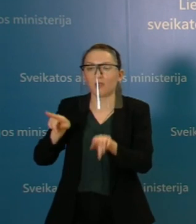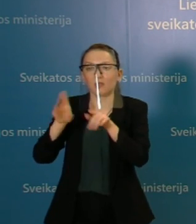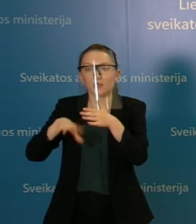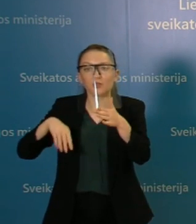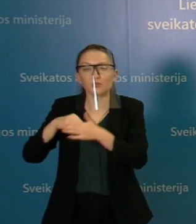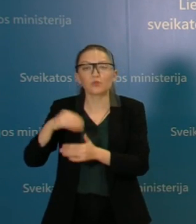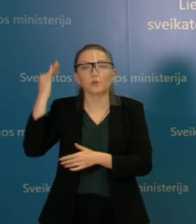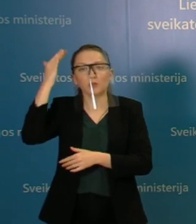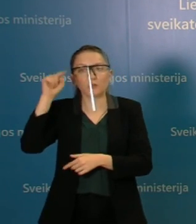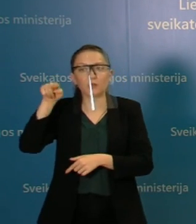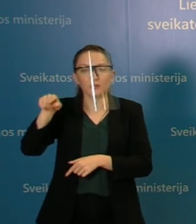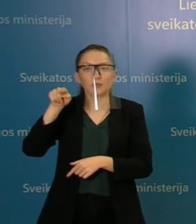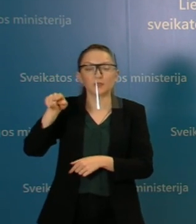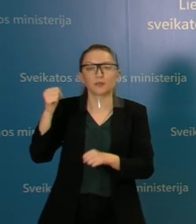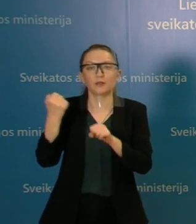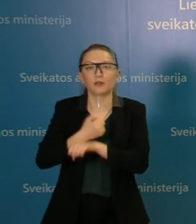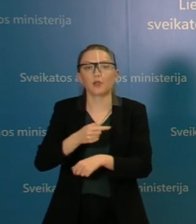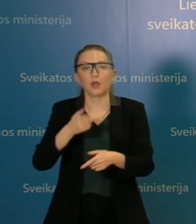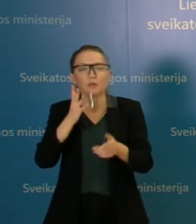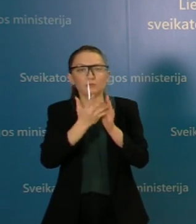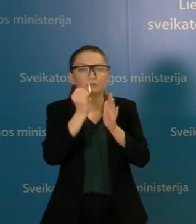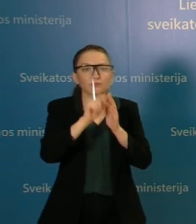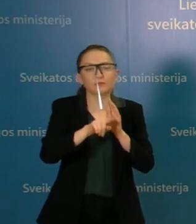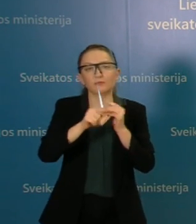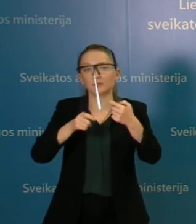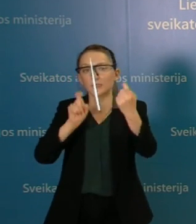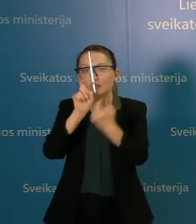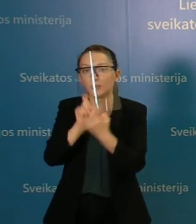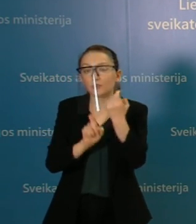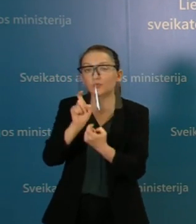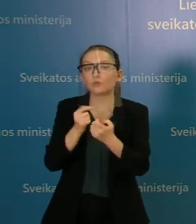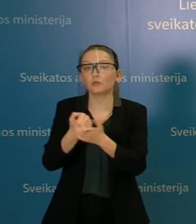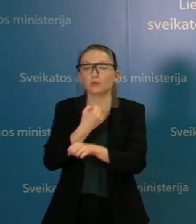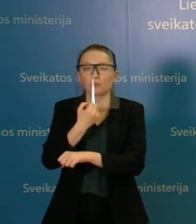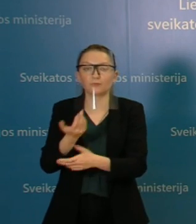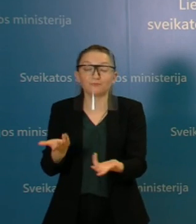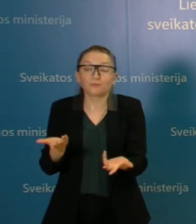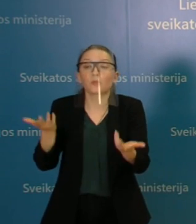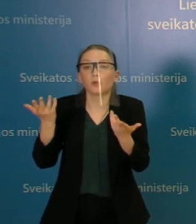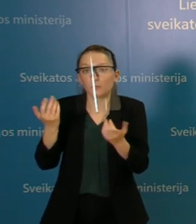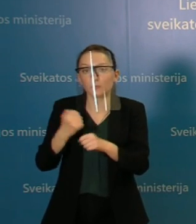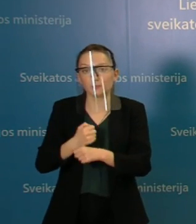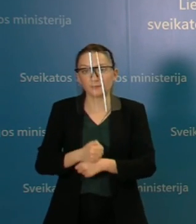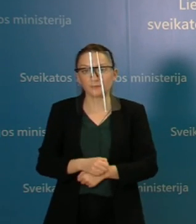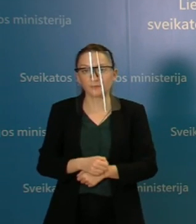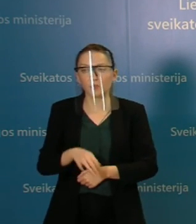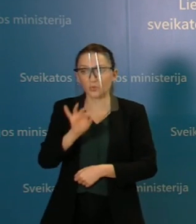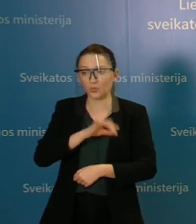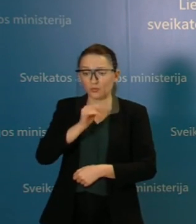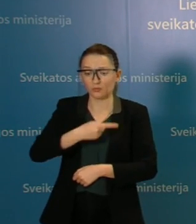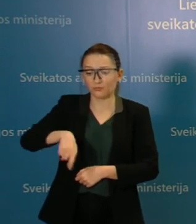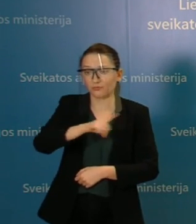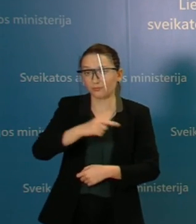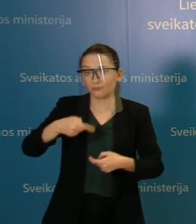įsivaizdavimą, kad jie turi kažkam tai oponuoti, ginčytis. Tai, na, ką padarysi, tai tikrai net nešnaudos